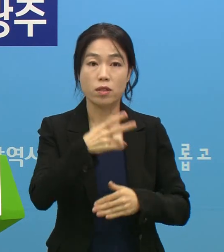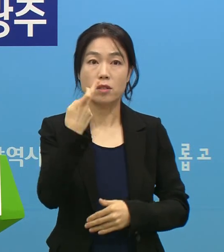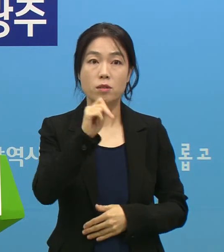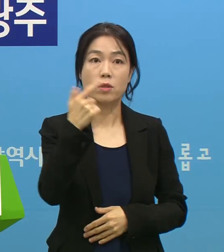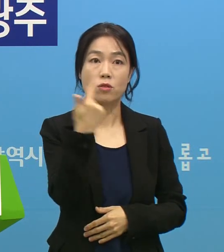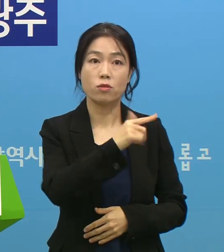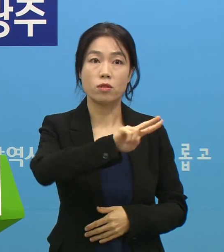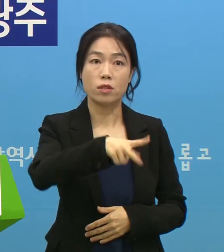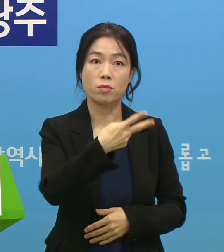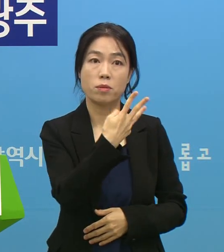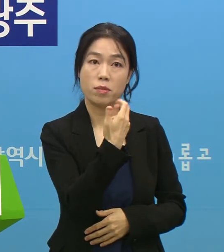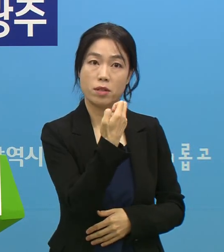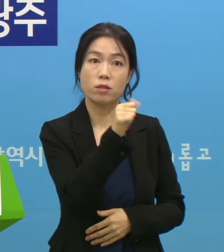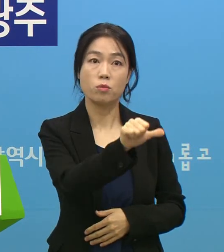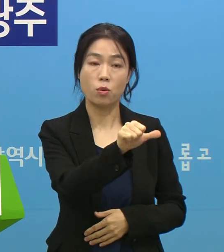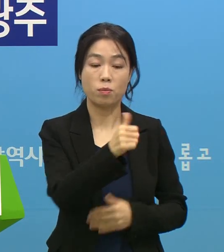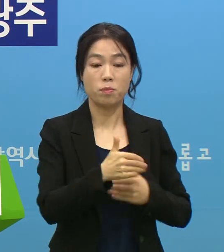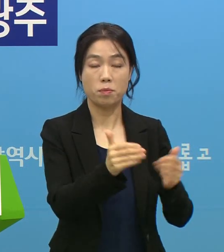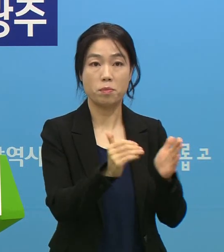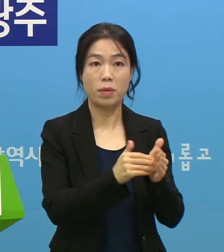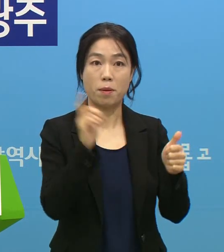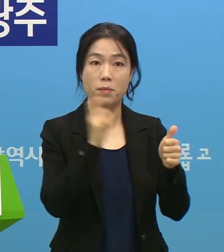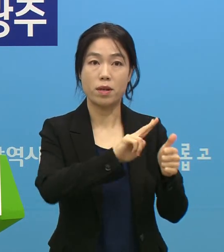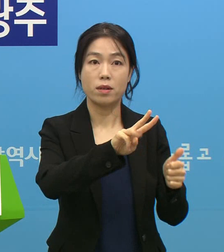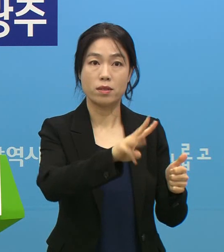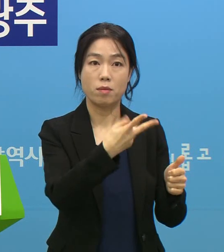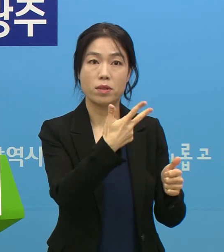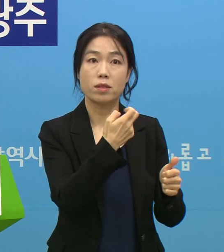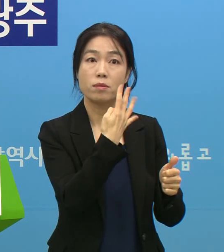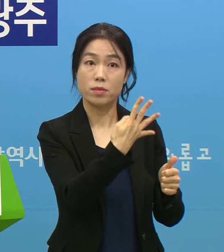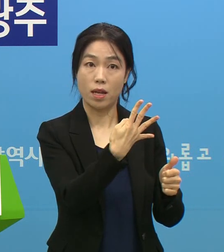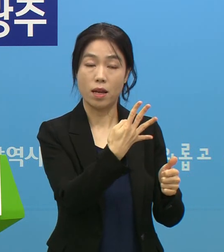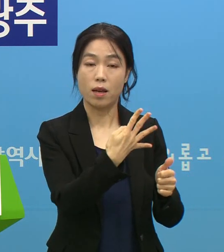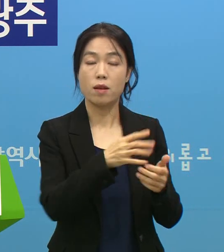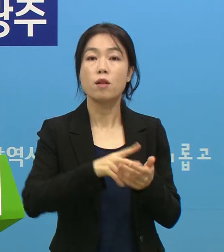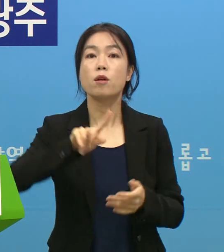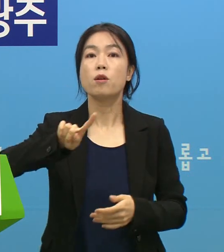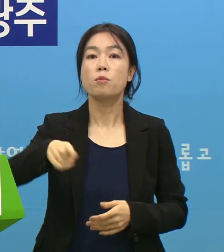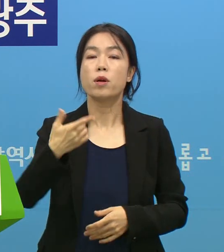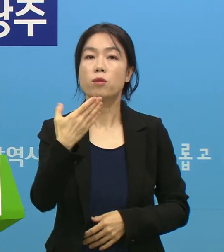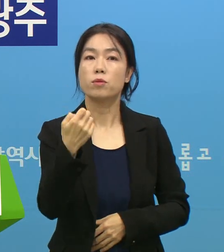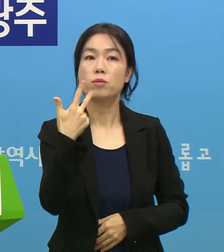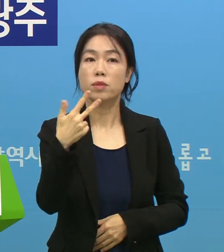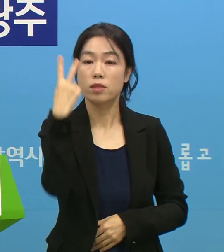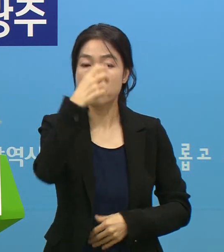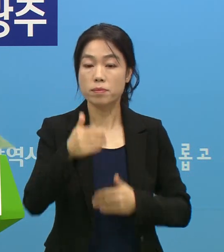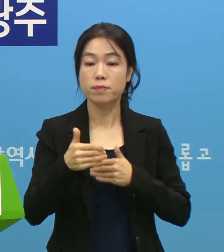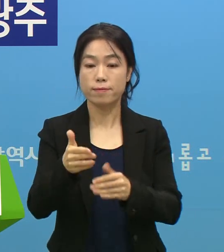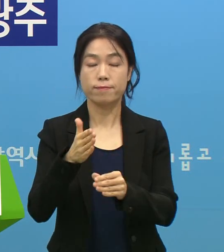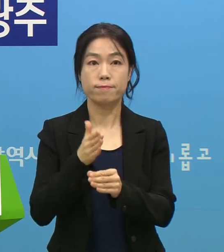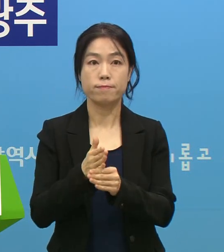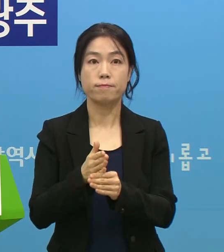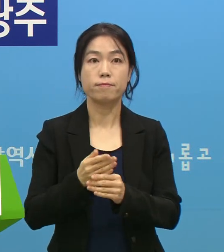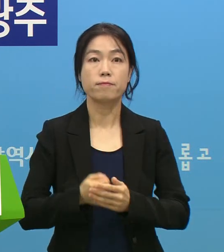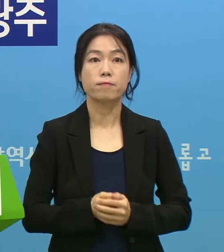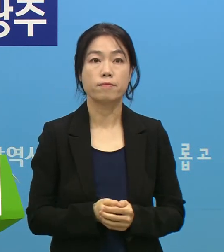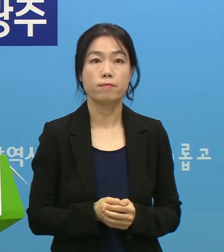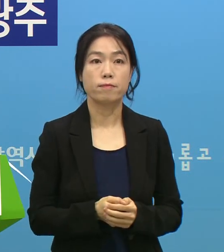12만 6,285건 진행하고 양성 374건이며 197건 검사 진행 중입니다.